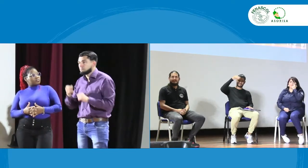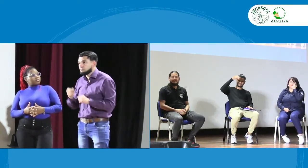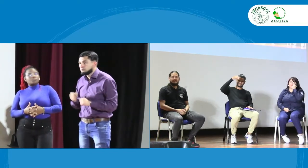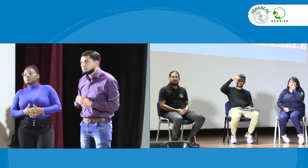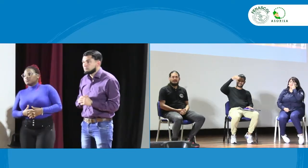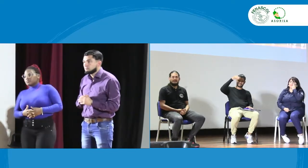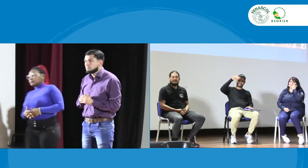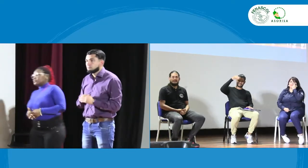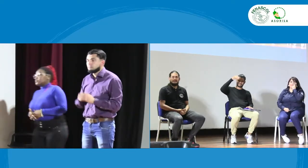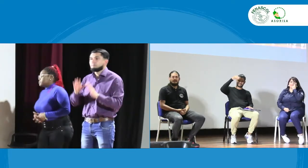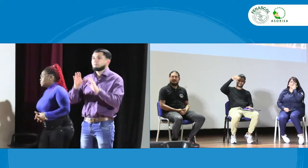persona.